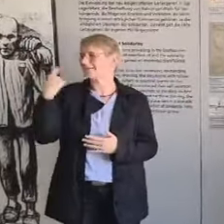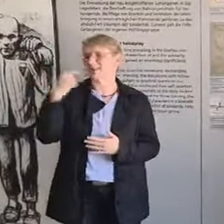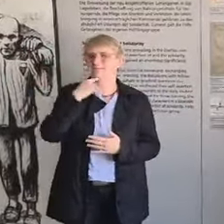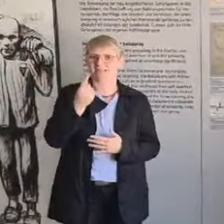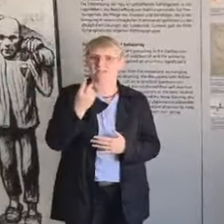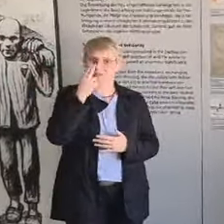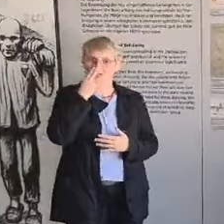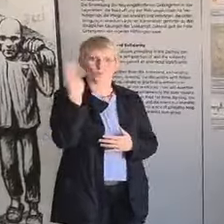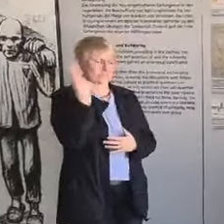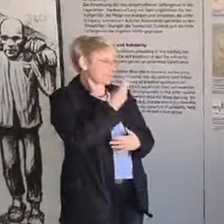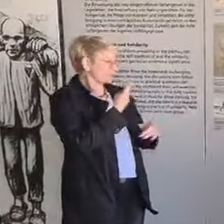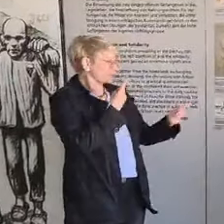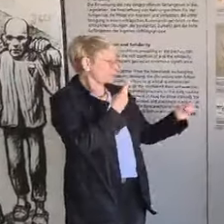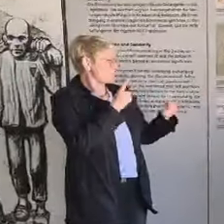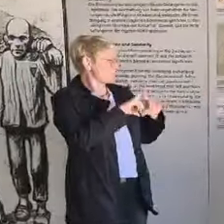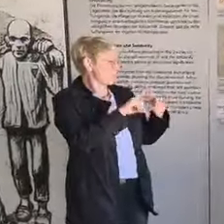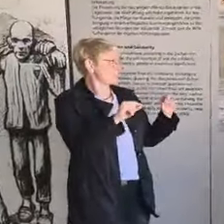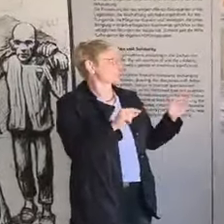And then as contrast,